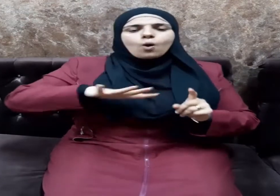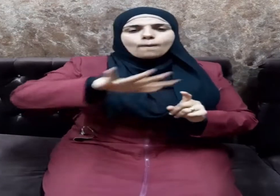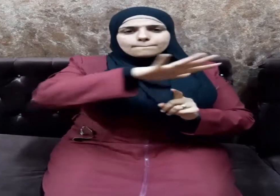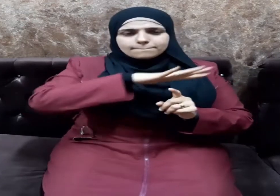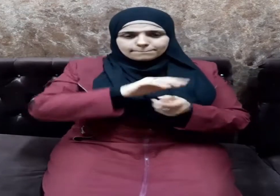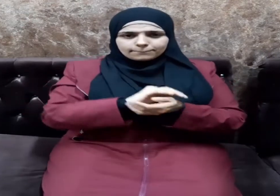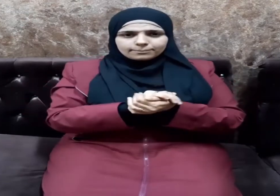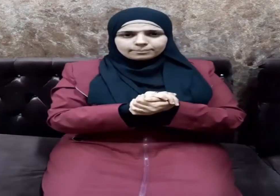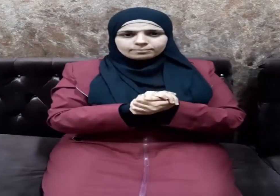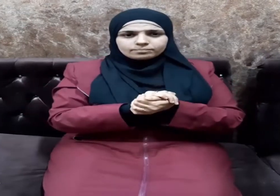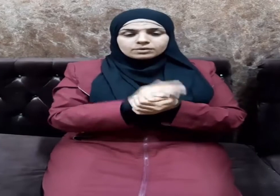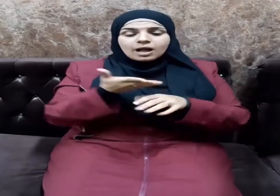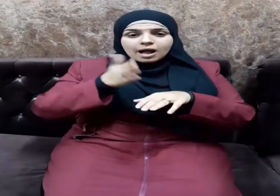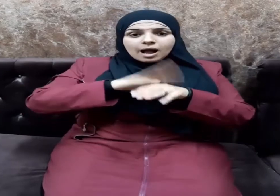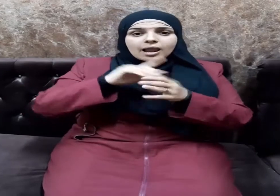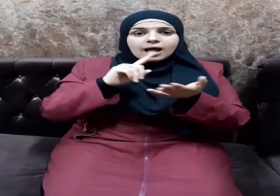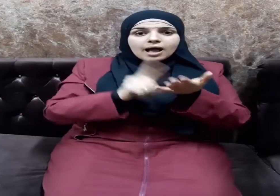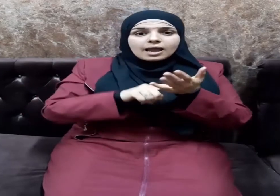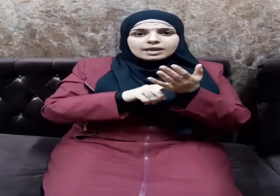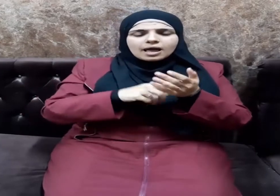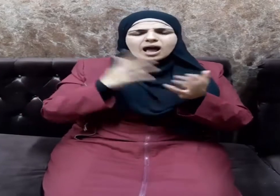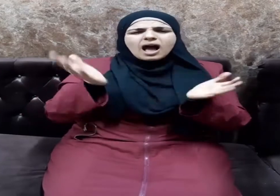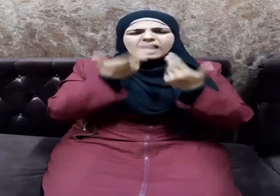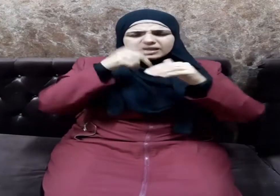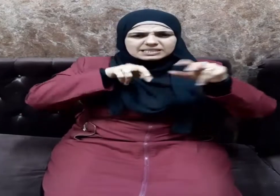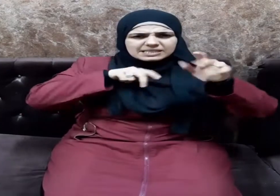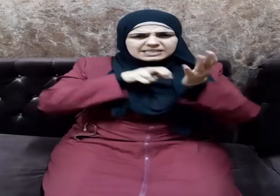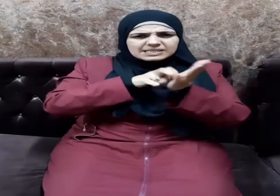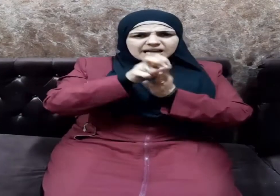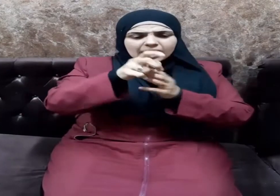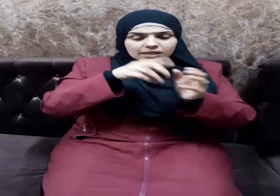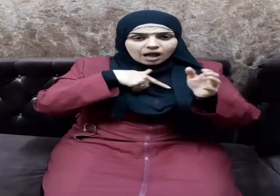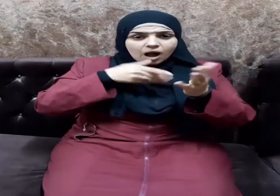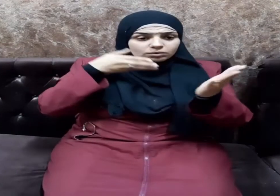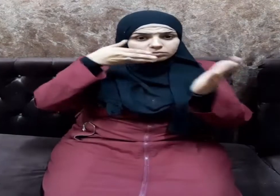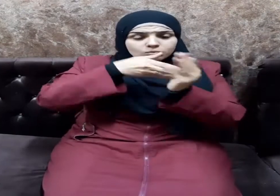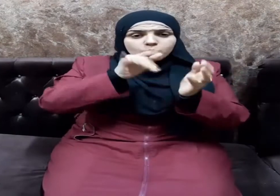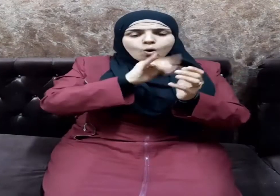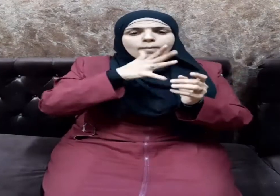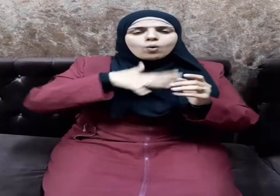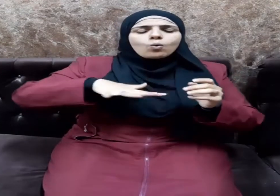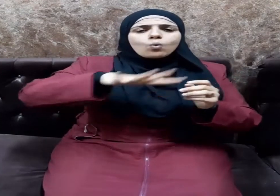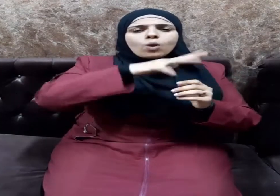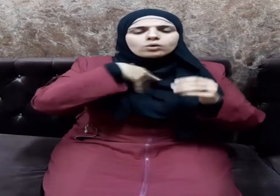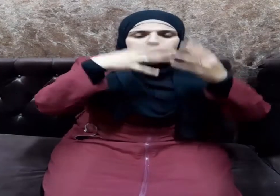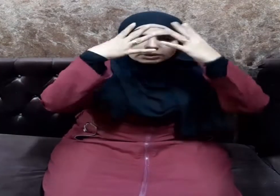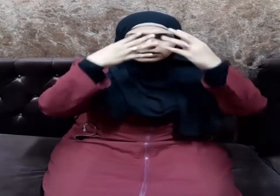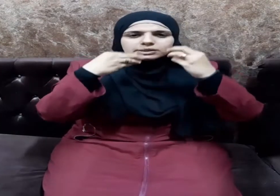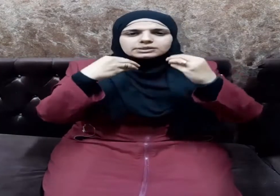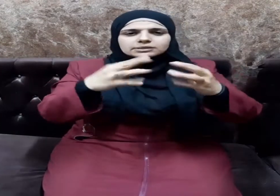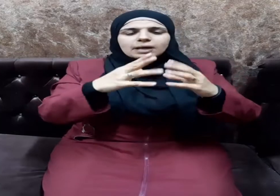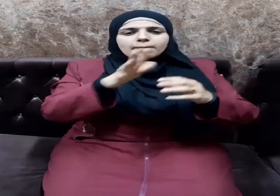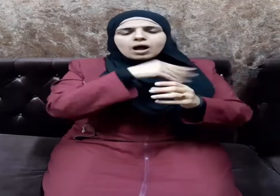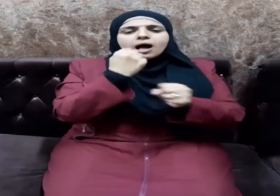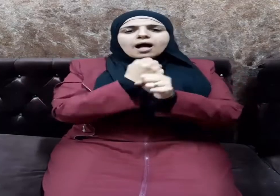على أن الذي نسعى إليه هو أن تصبح السماحة سلوكا